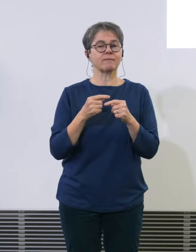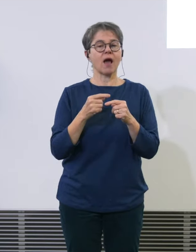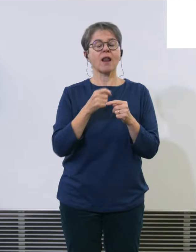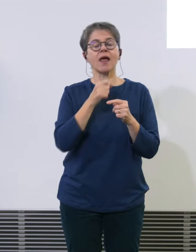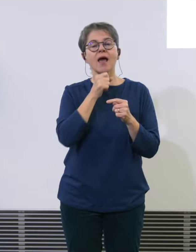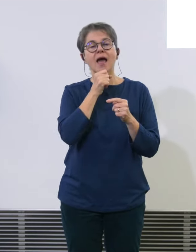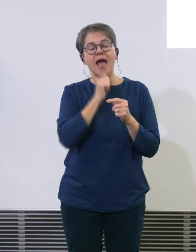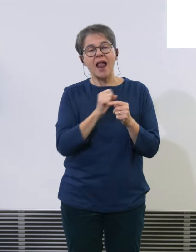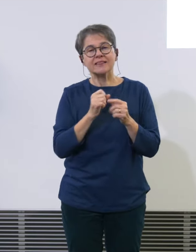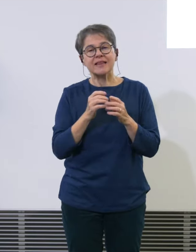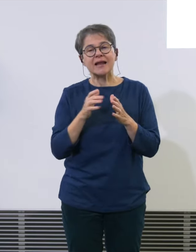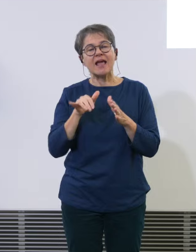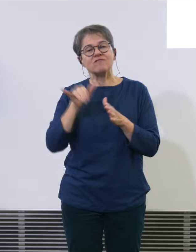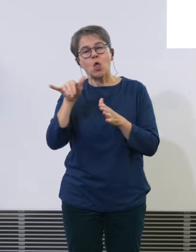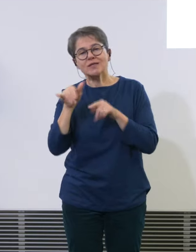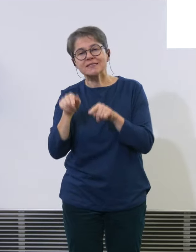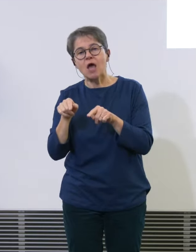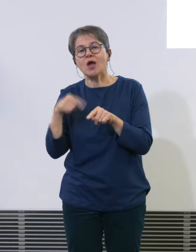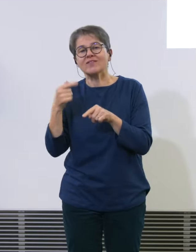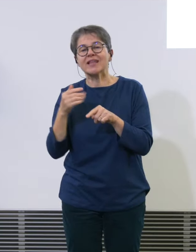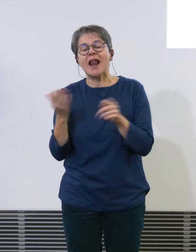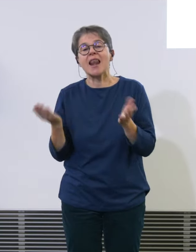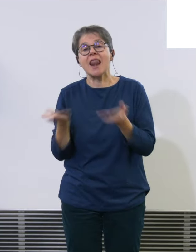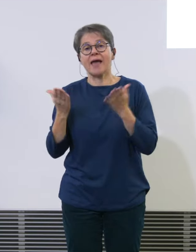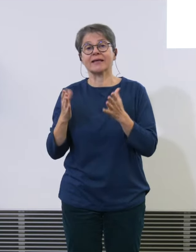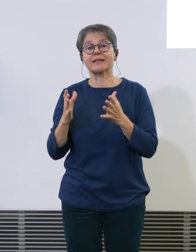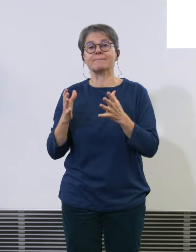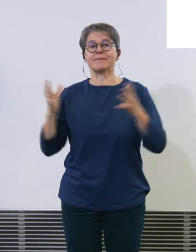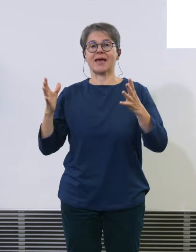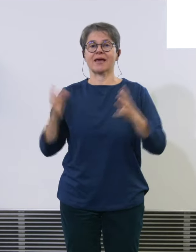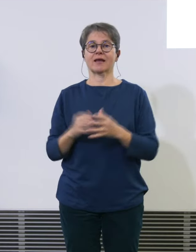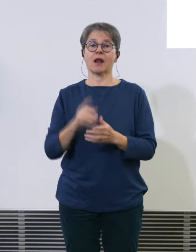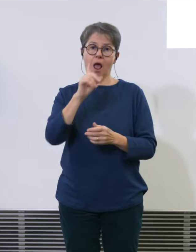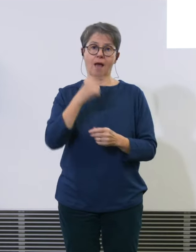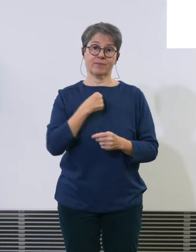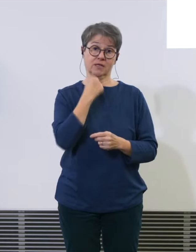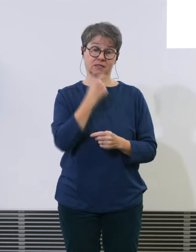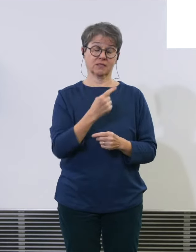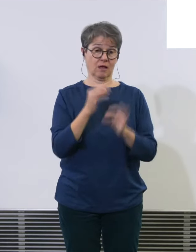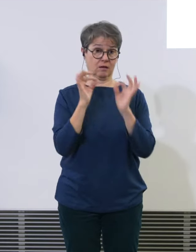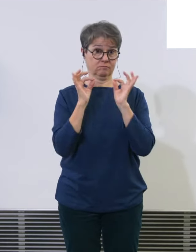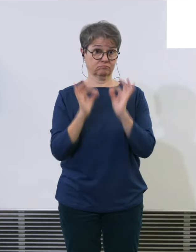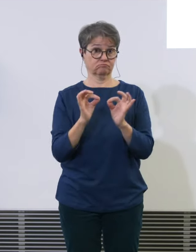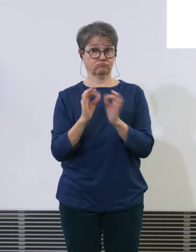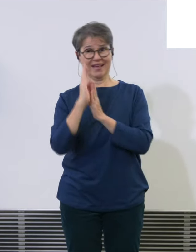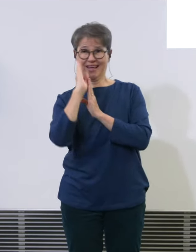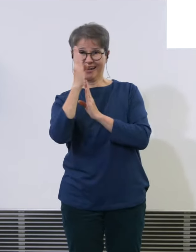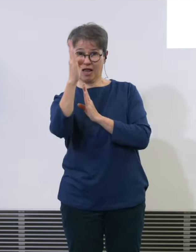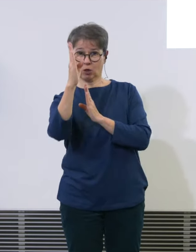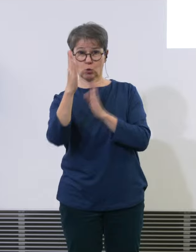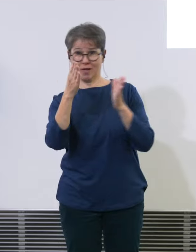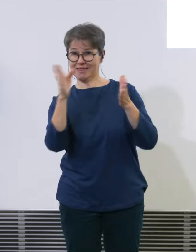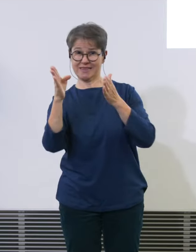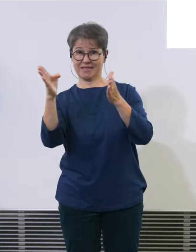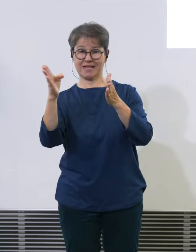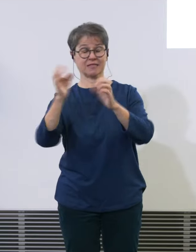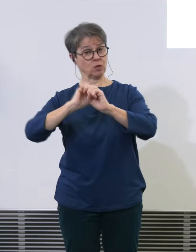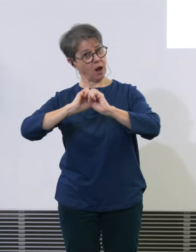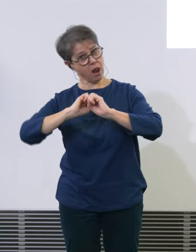Generationen. Aber ich möchte es ausdrücklich sagen, die Tendenz und die Richtung geht klar nach unten. Und die Tendenz